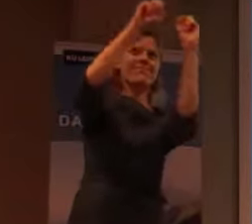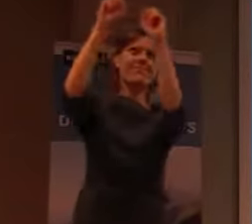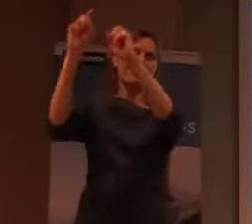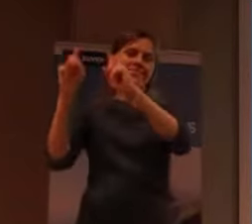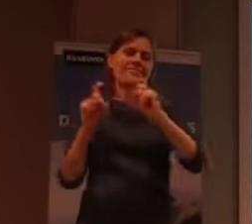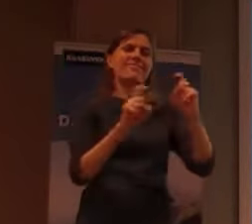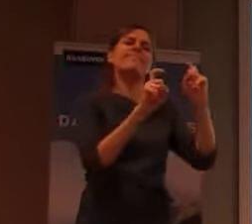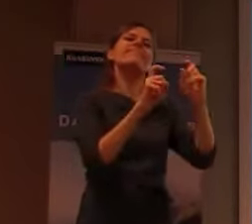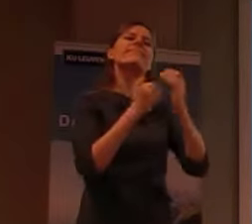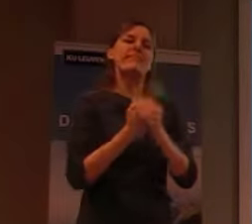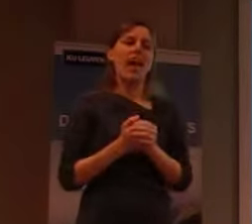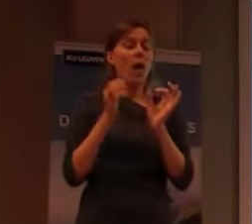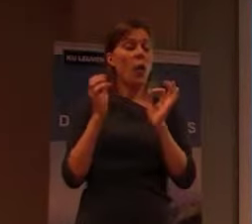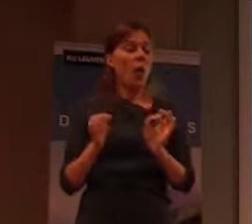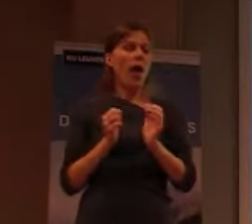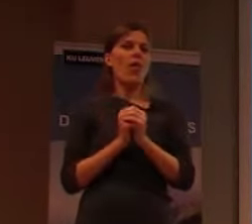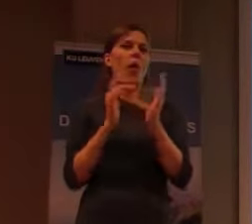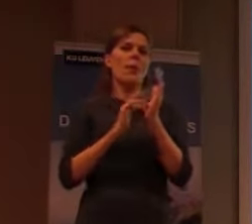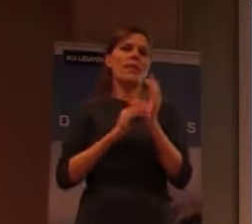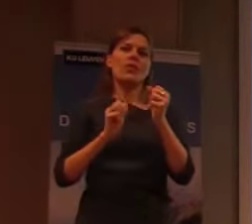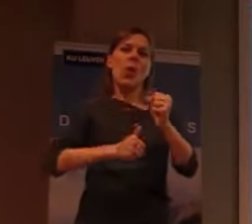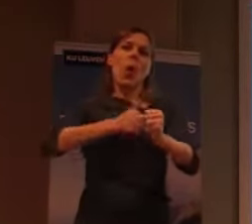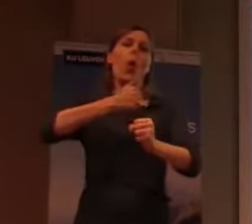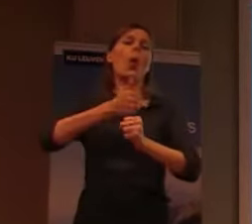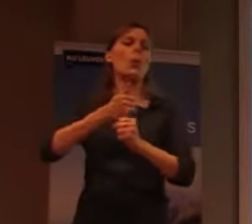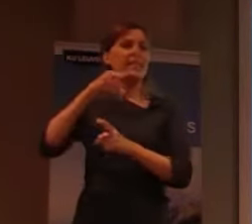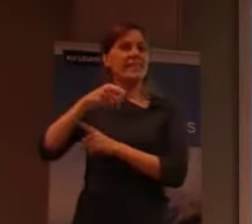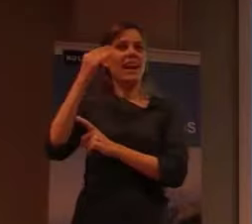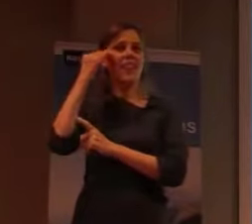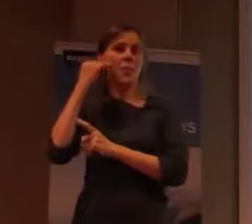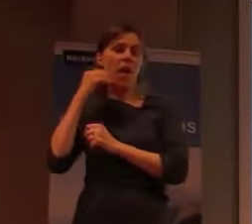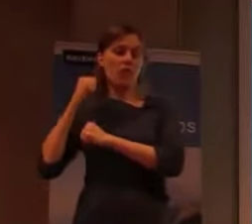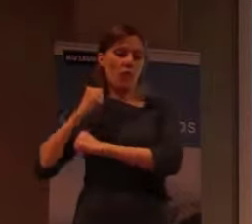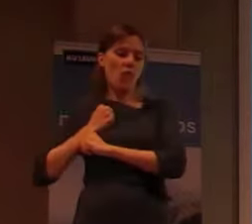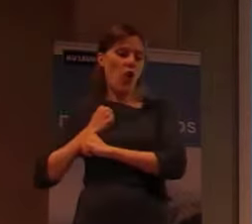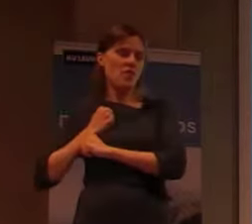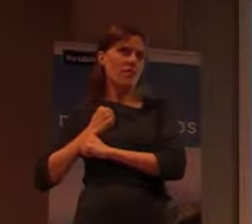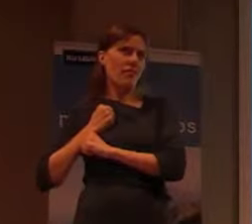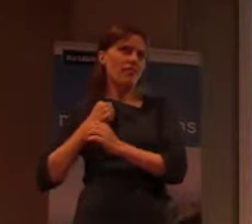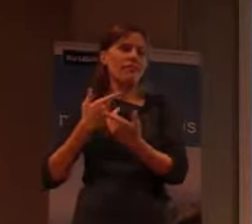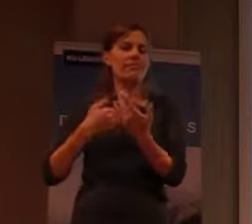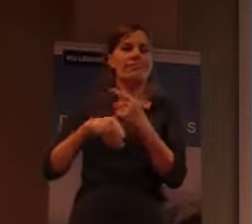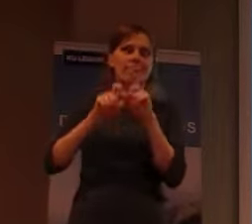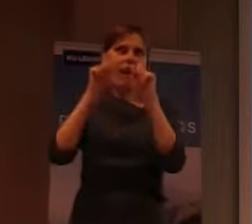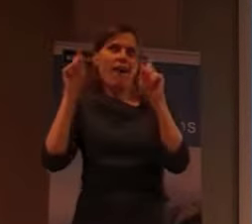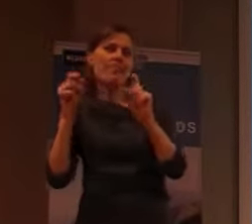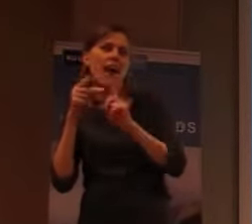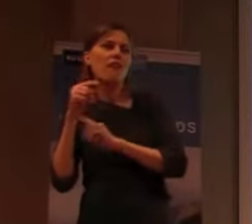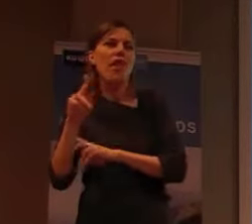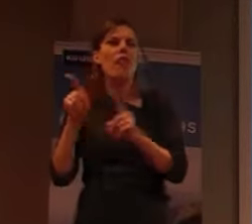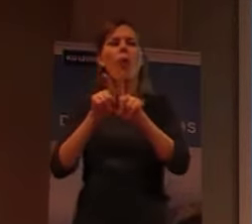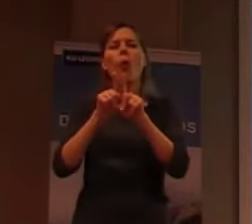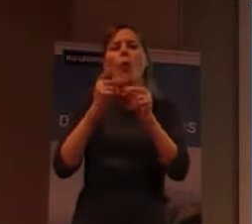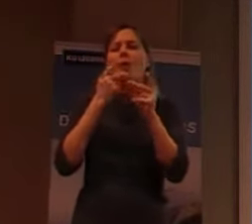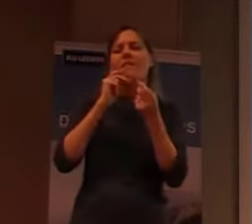van de oprichting van het Damian-fonds. En specifiek om dat over te vertalen naar onderzoek